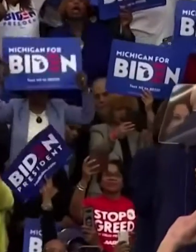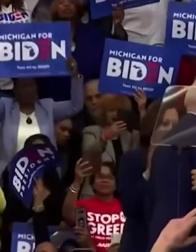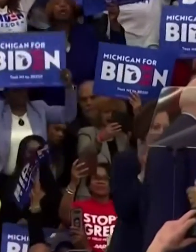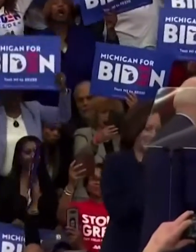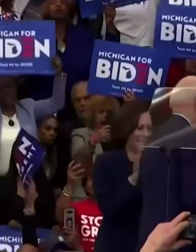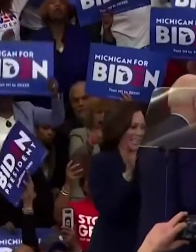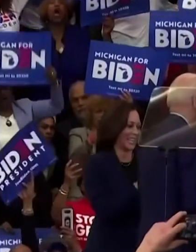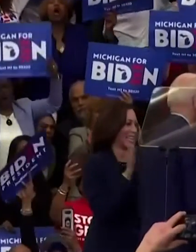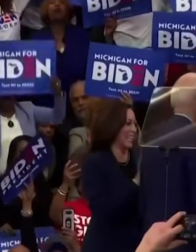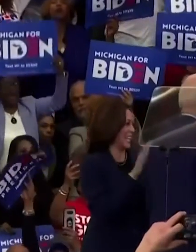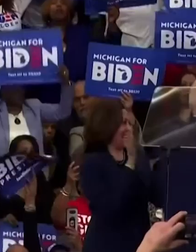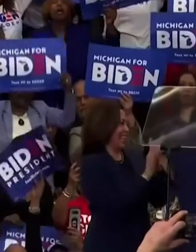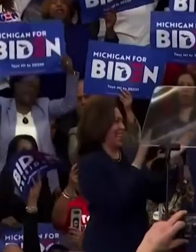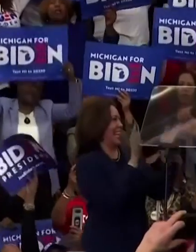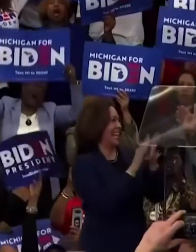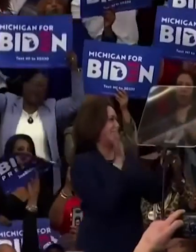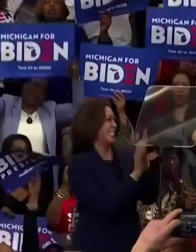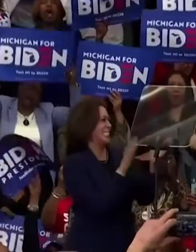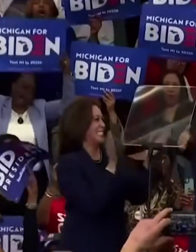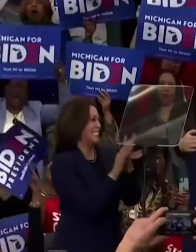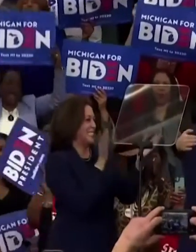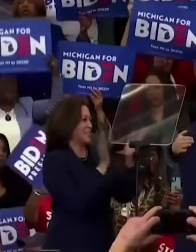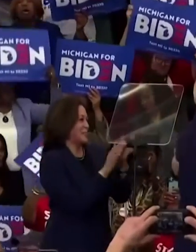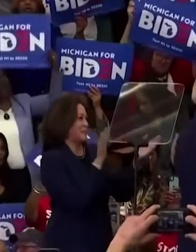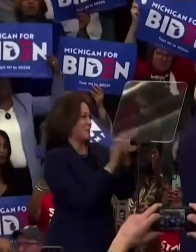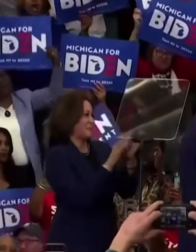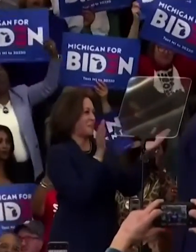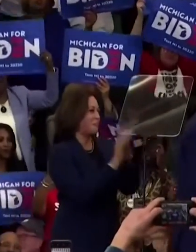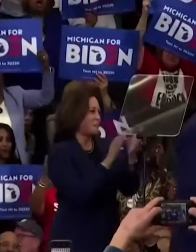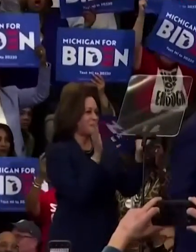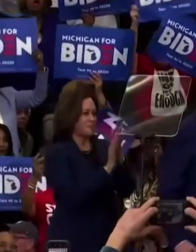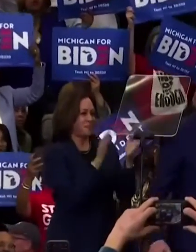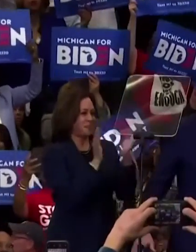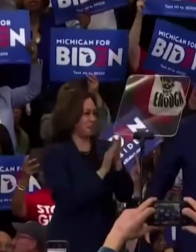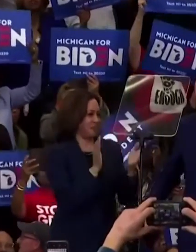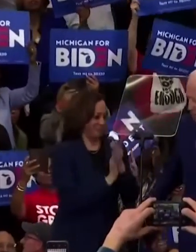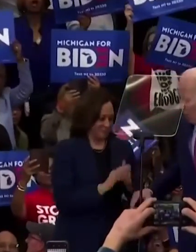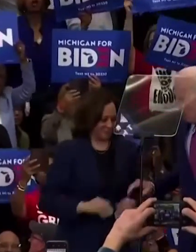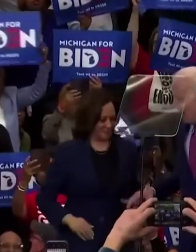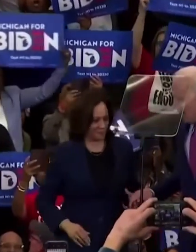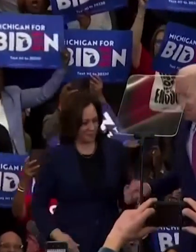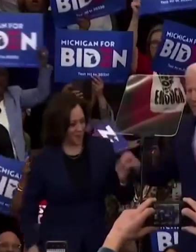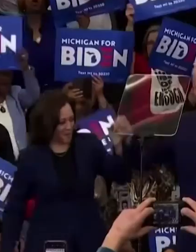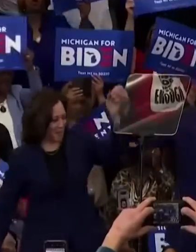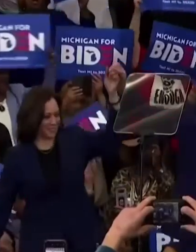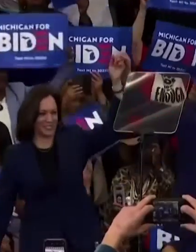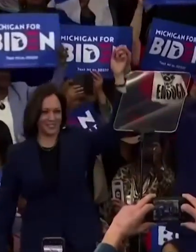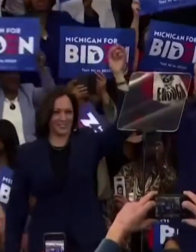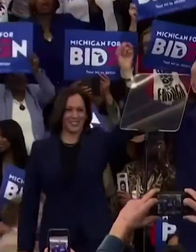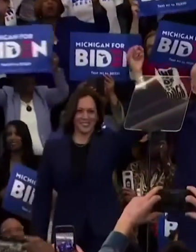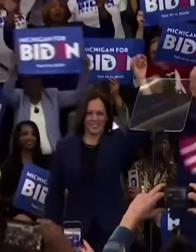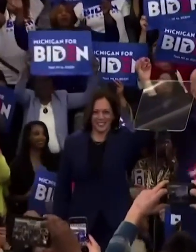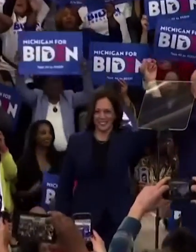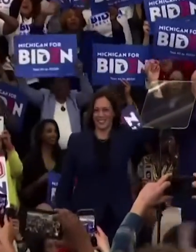waktu untuk mengeksekusi penculikan sebelum pemilihan nasional pada 3 November. Dari Michigan, Amerika Serikat